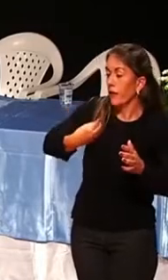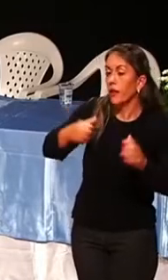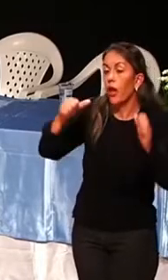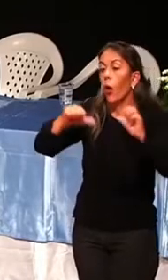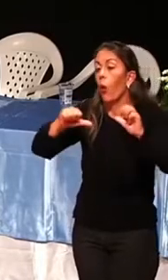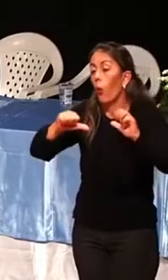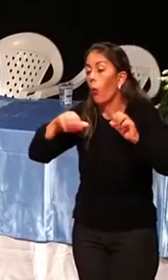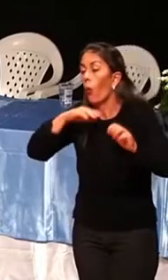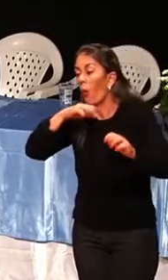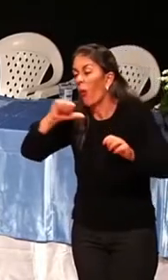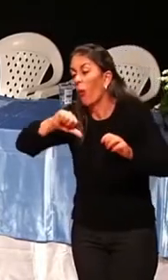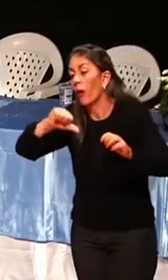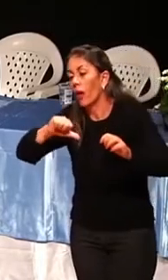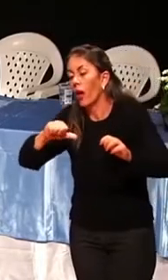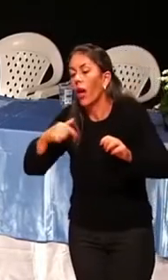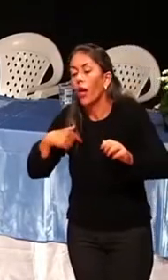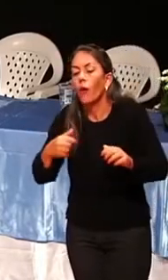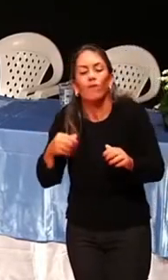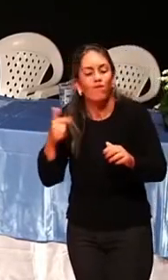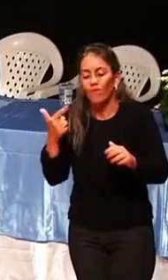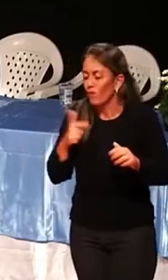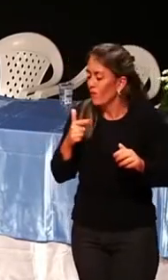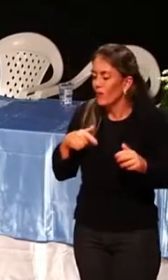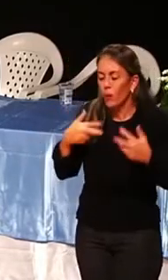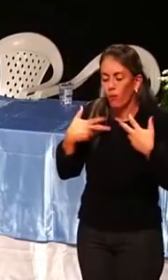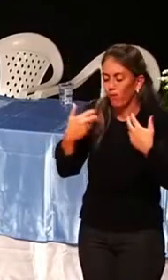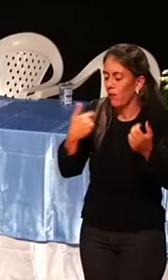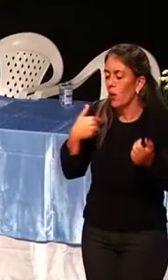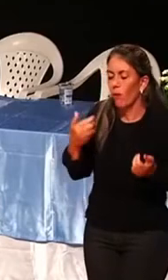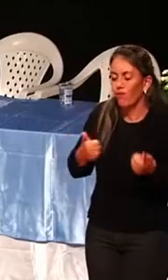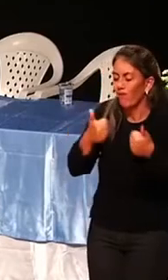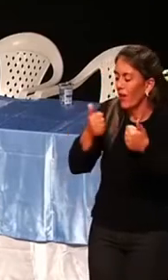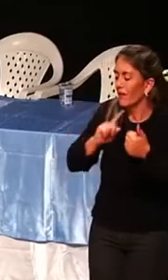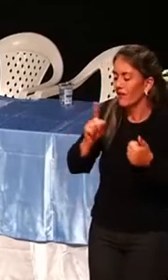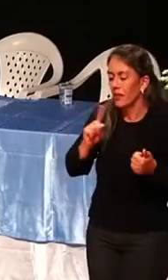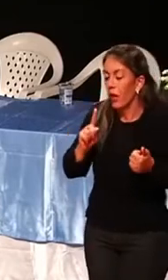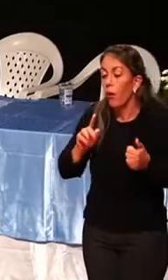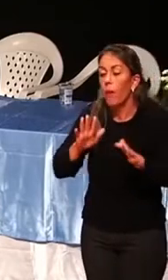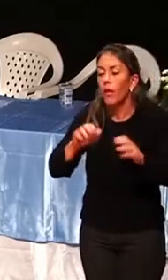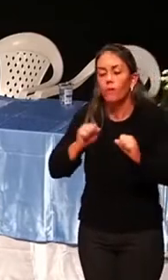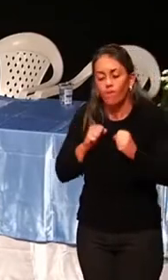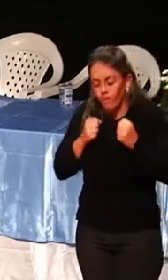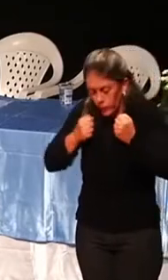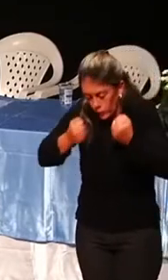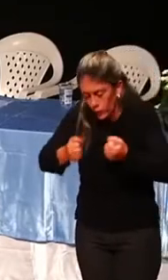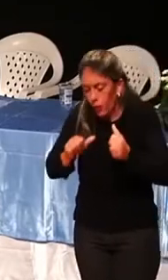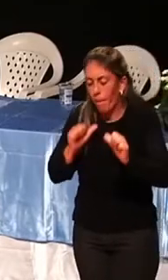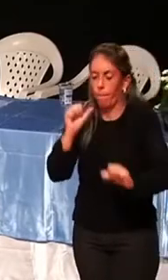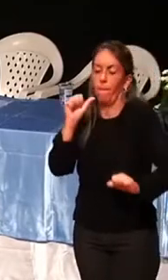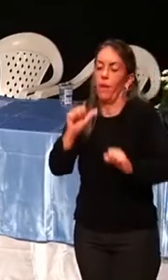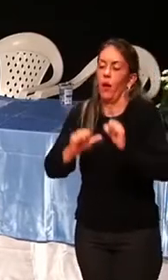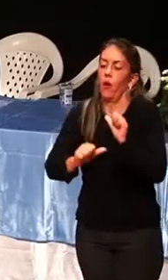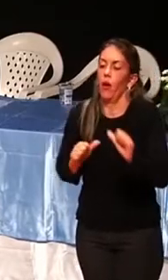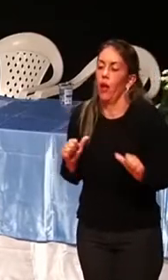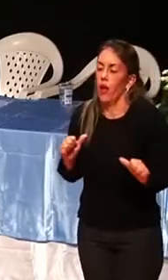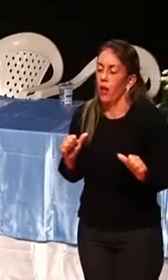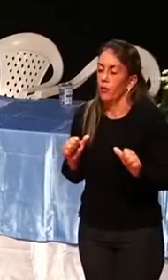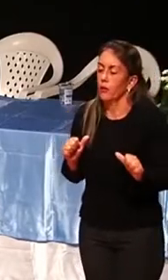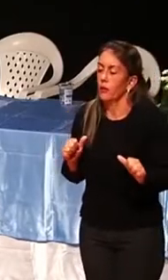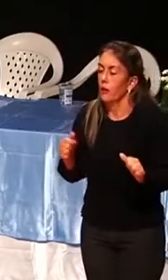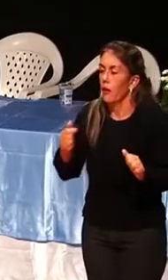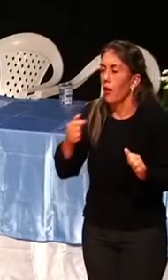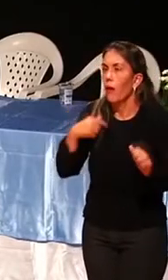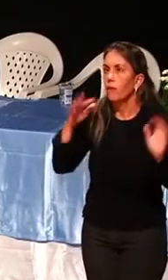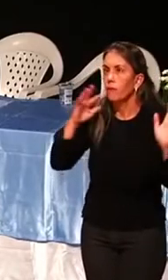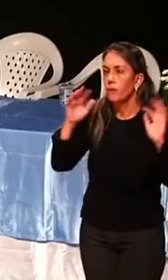estou bem, eu estou bem, eu vou melhorar. É criar frases antagônicas ao que você está. ah, eu não